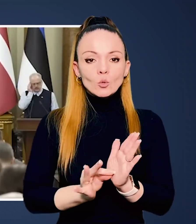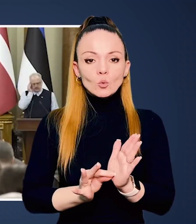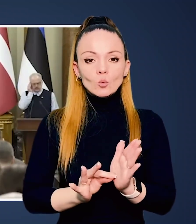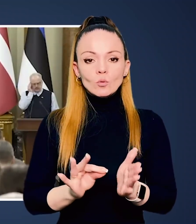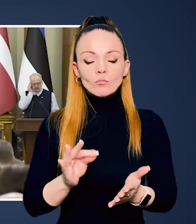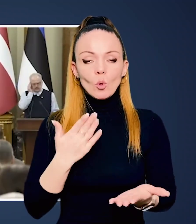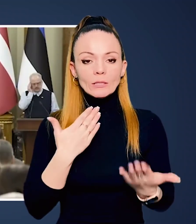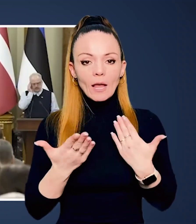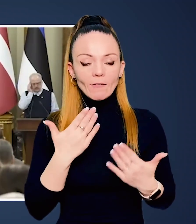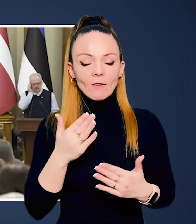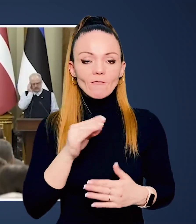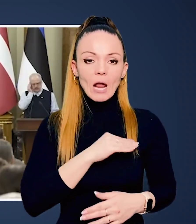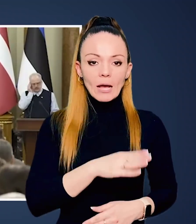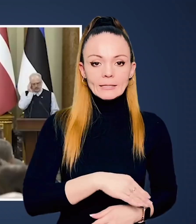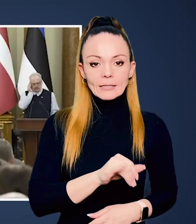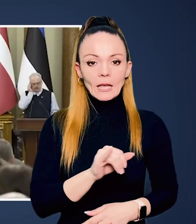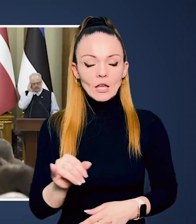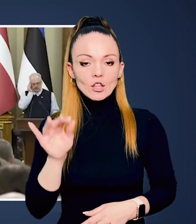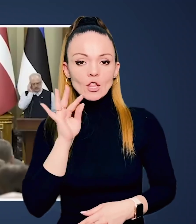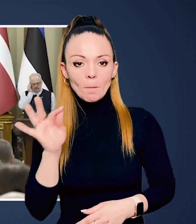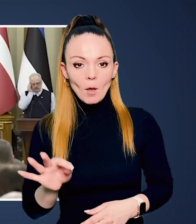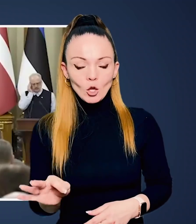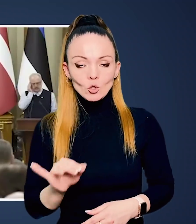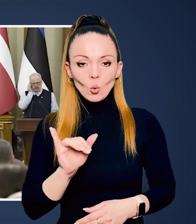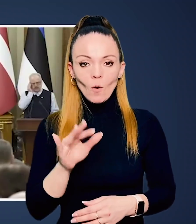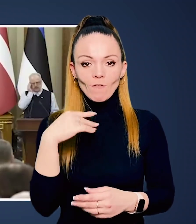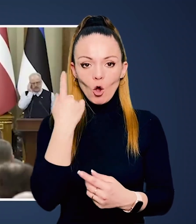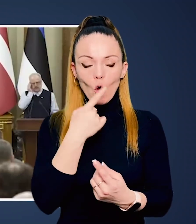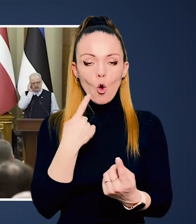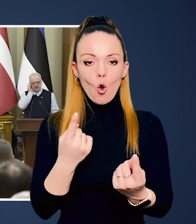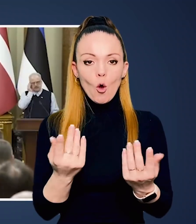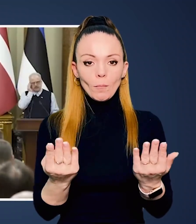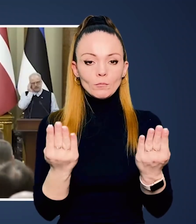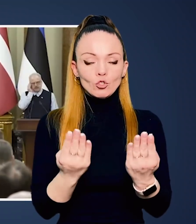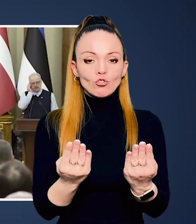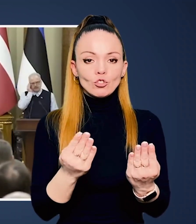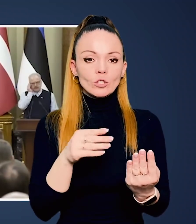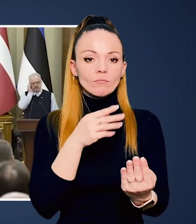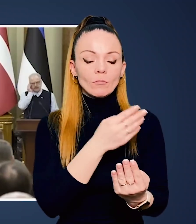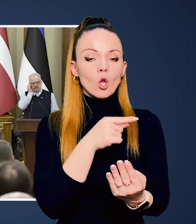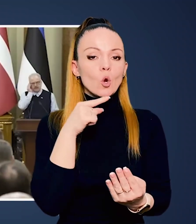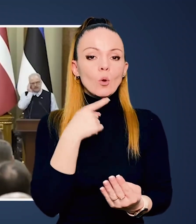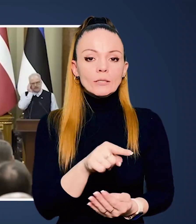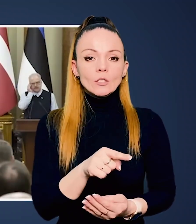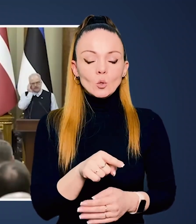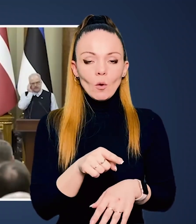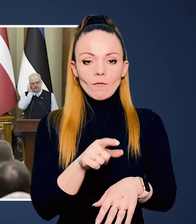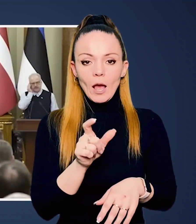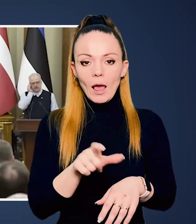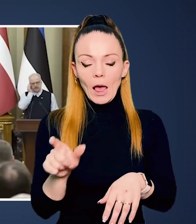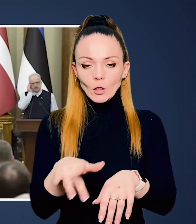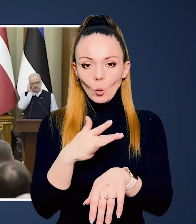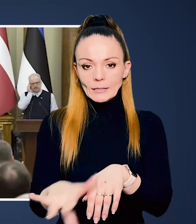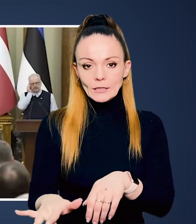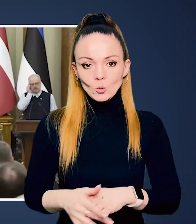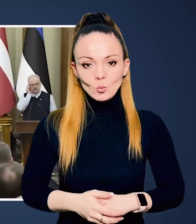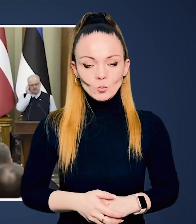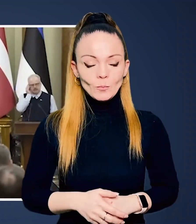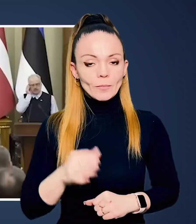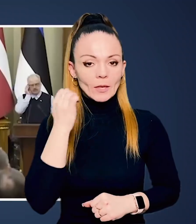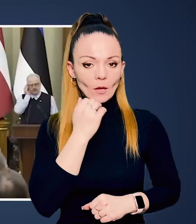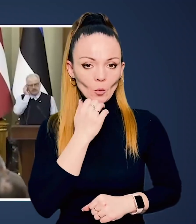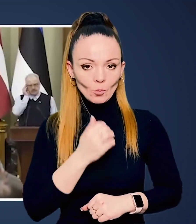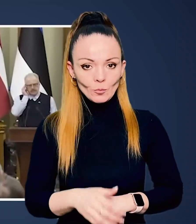оцінюєте поставу Франції і Німеччини в обличчі російського